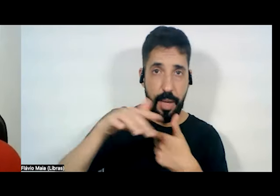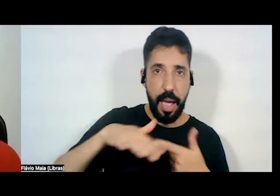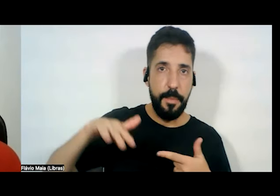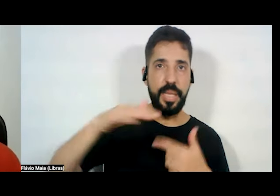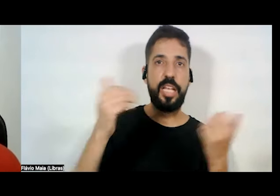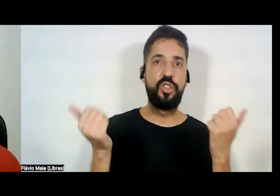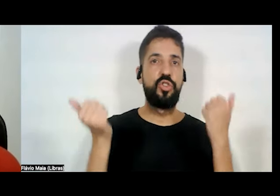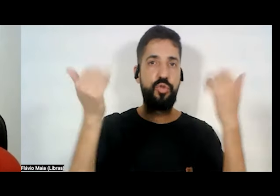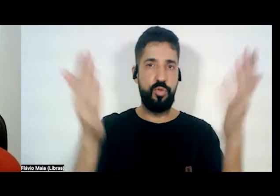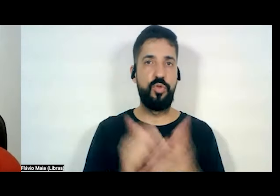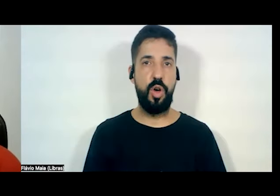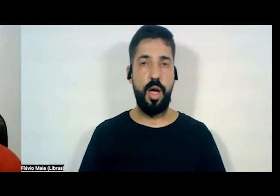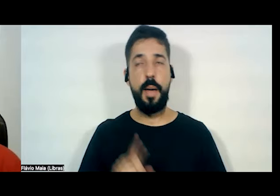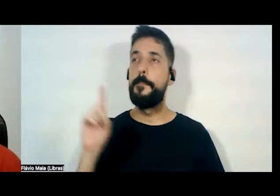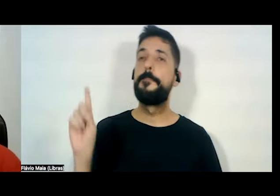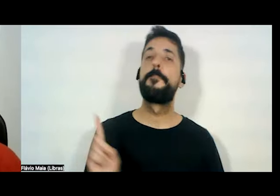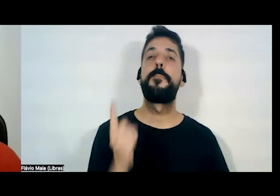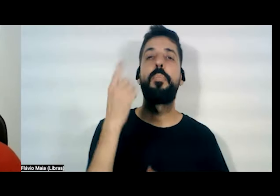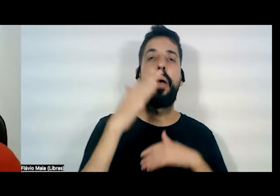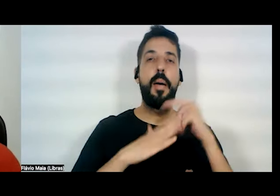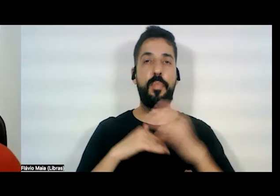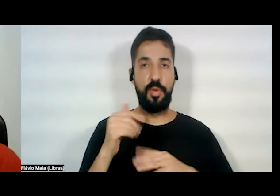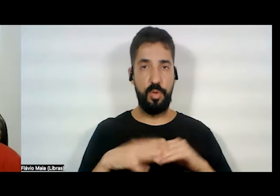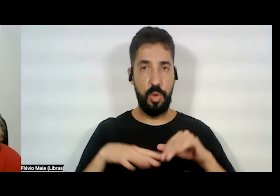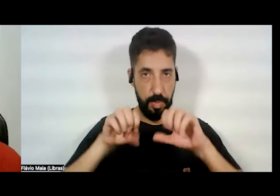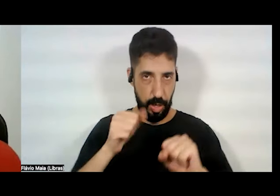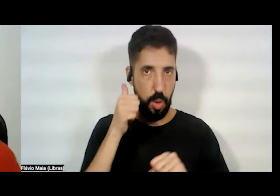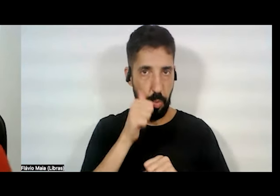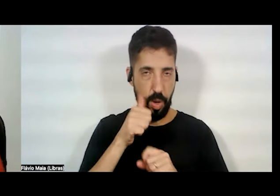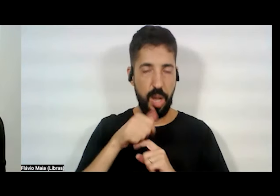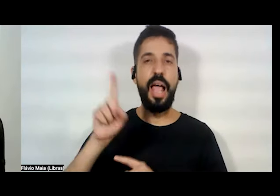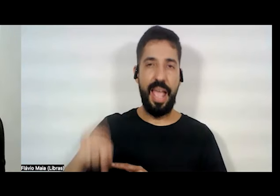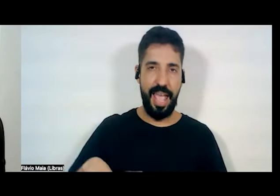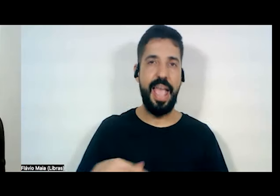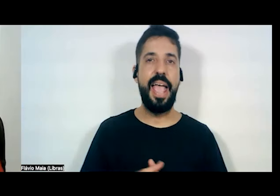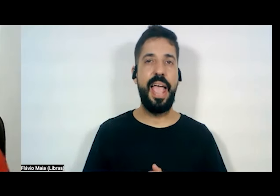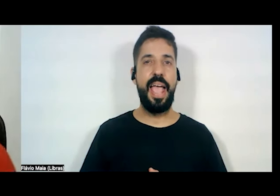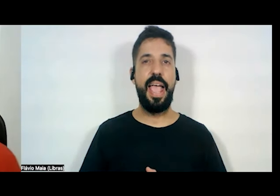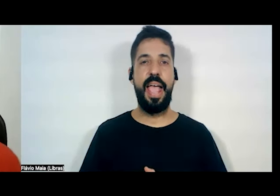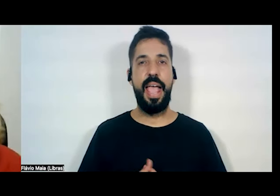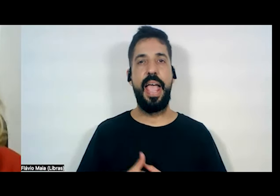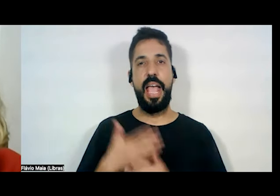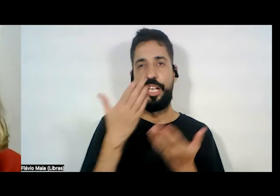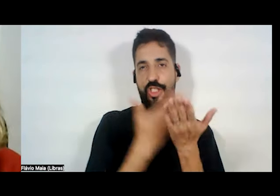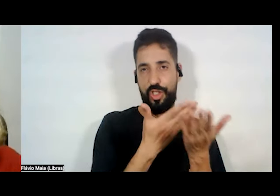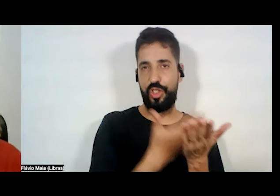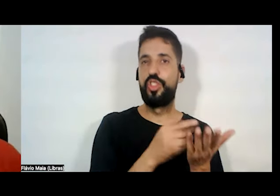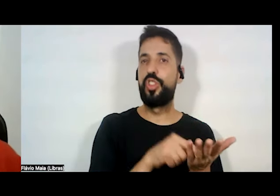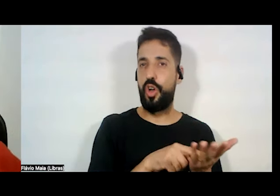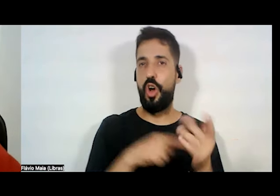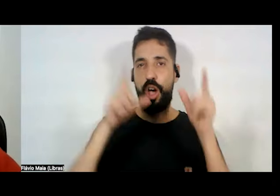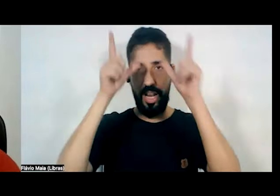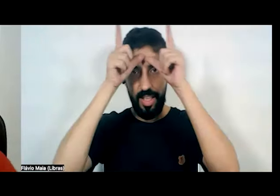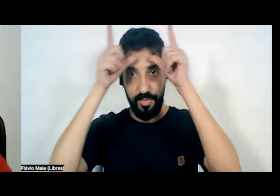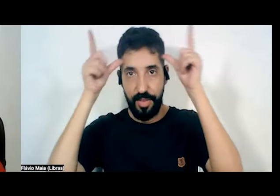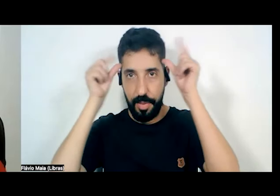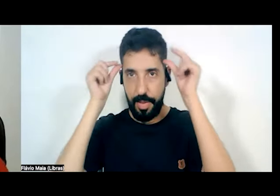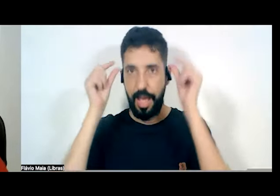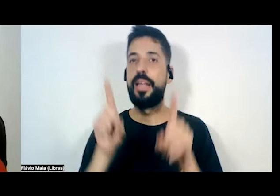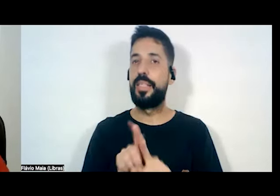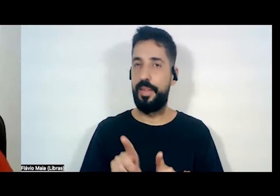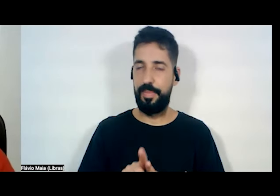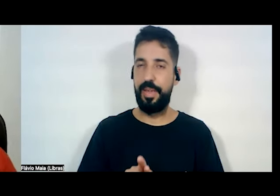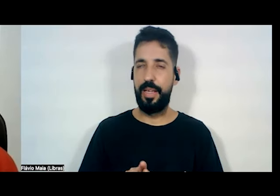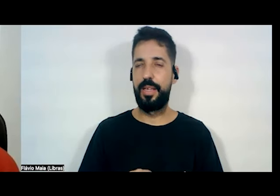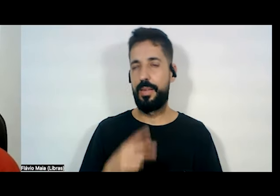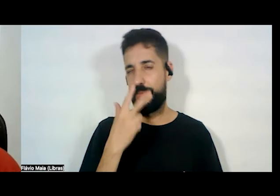primeiras profissões que nós ocupamos como mulheres são justamente o magistério e a enfermagem como uma extensão do